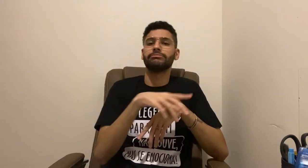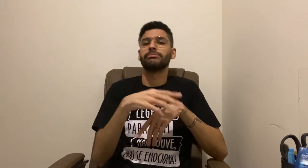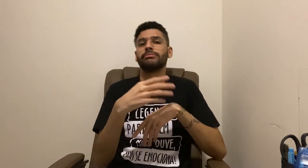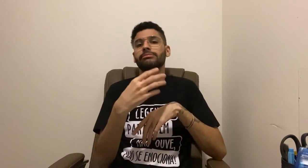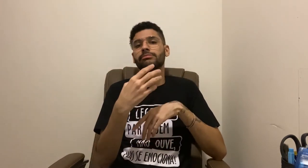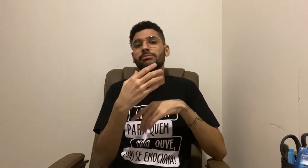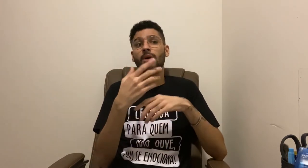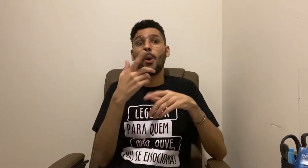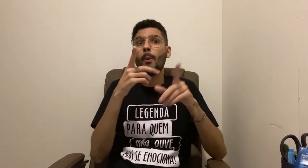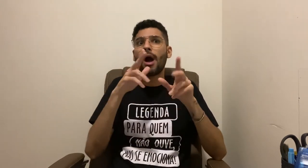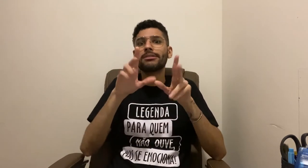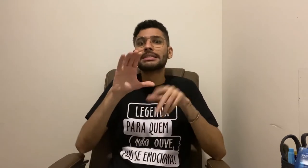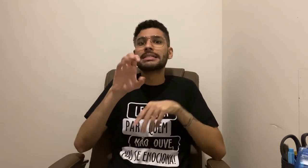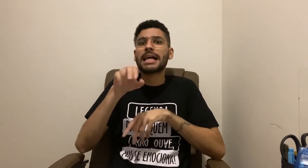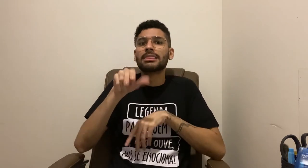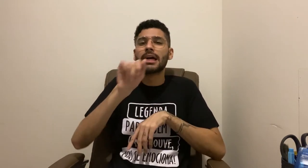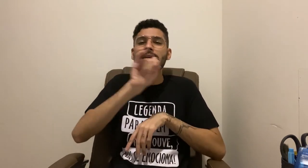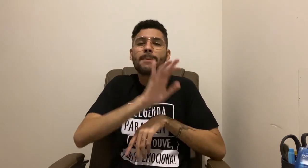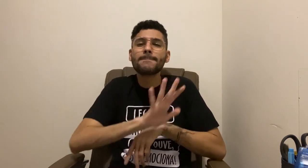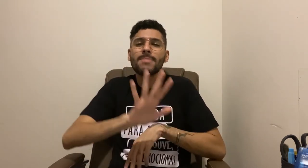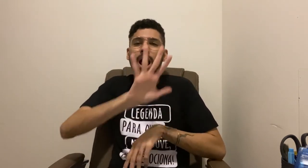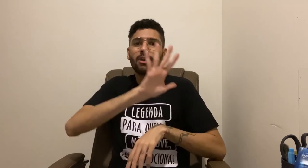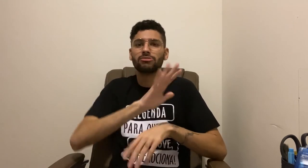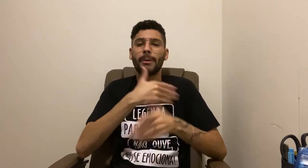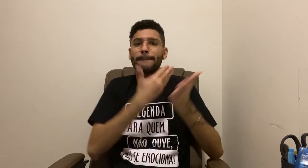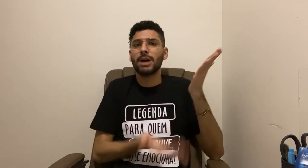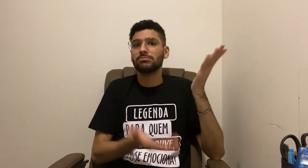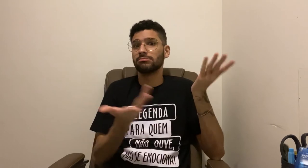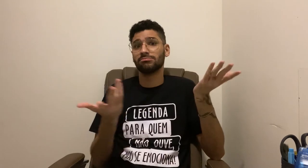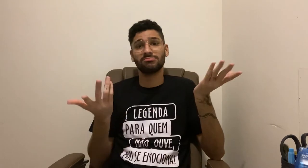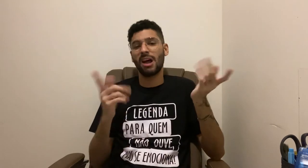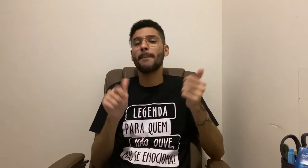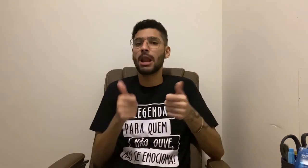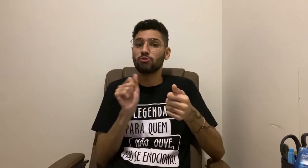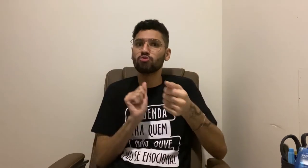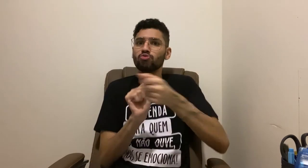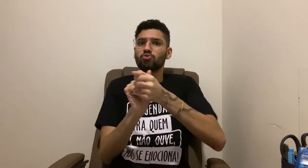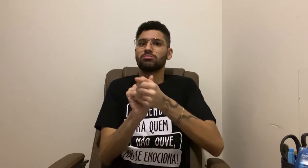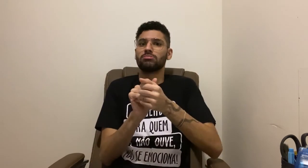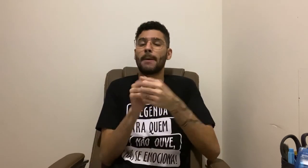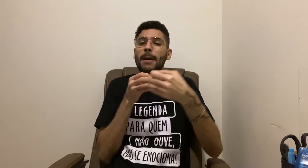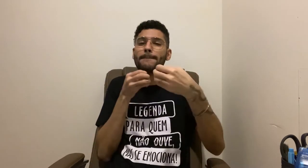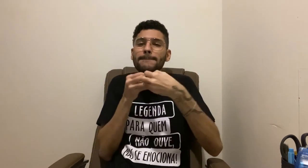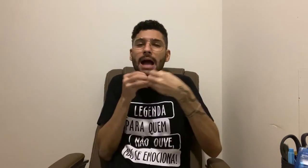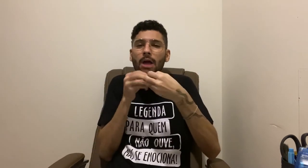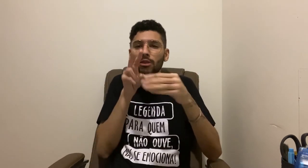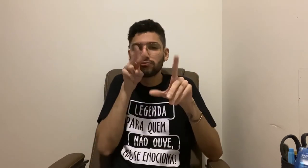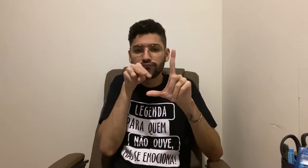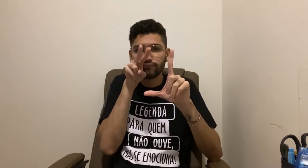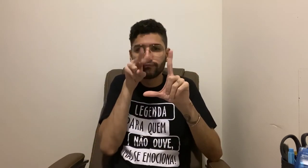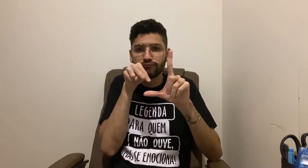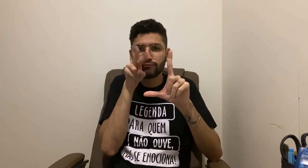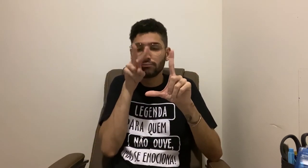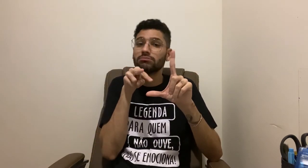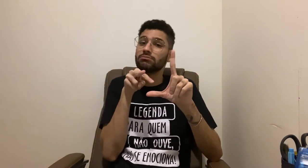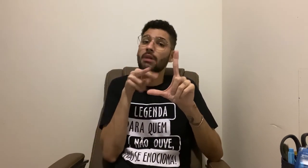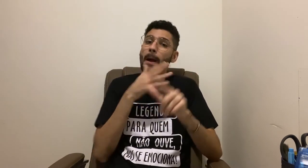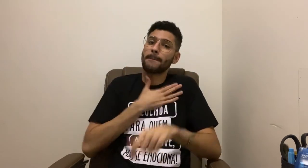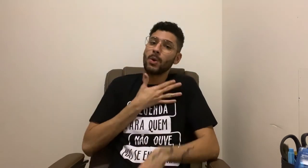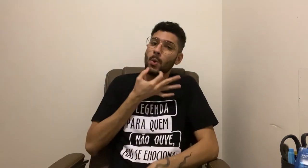alguns pontos que podem ser tanto a legenda e como algo no cenário etc prefiro que a acessibilidade esteja na mesma tela